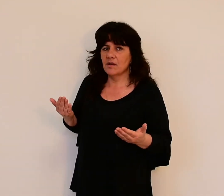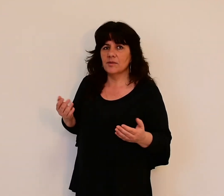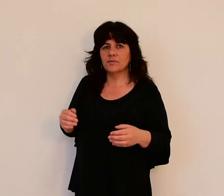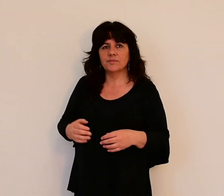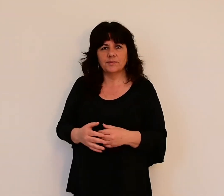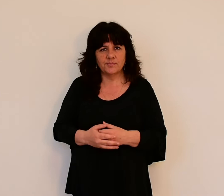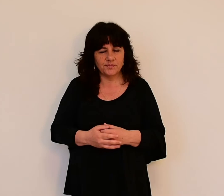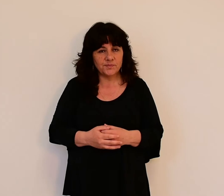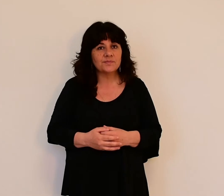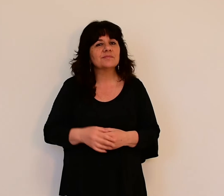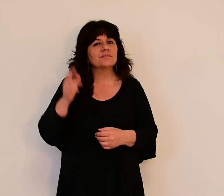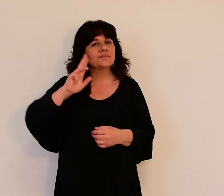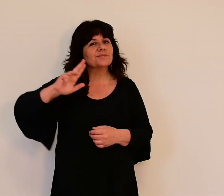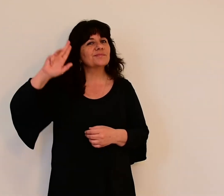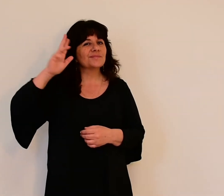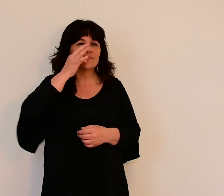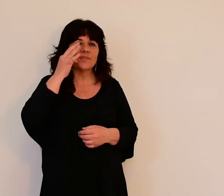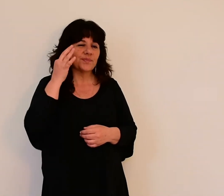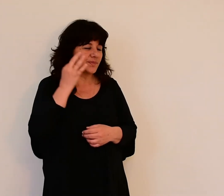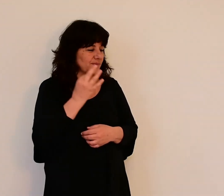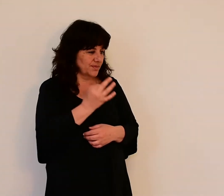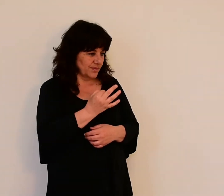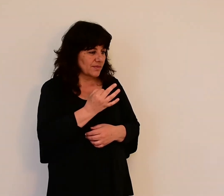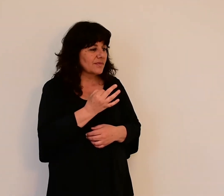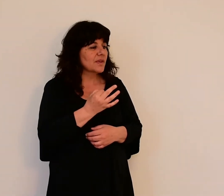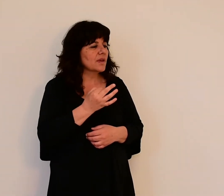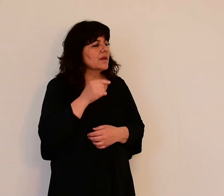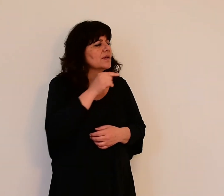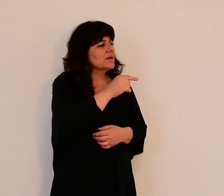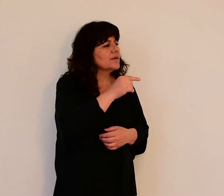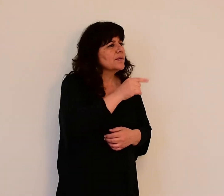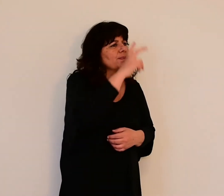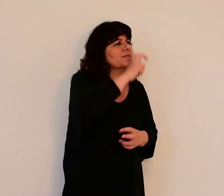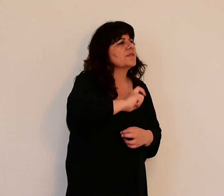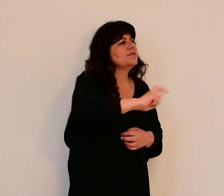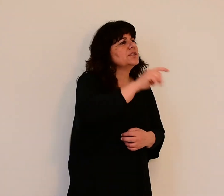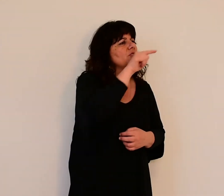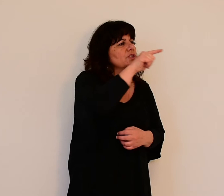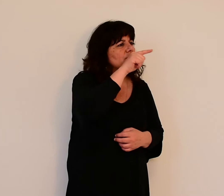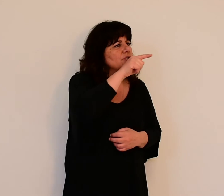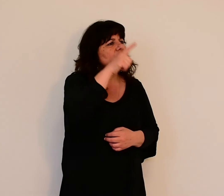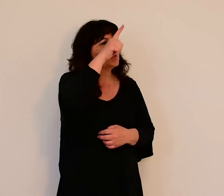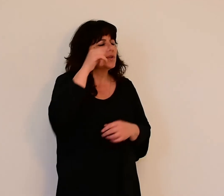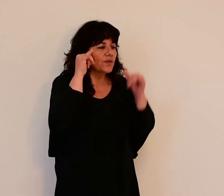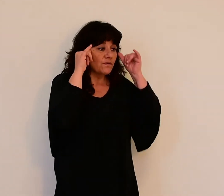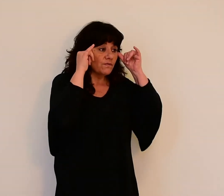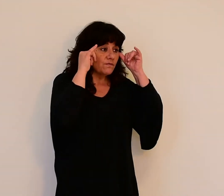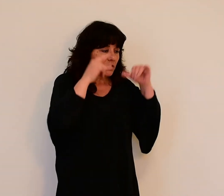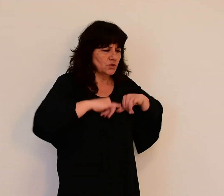Le Seigneur lui dit, prends-moi une génisse de trois ans, une chèvre de